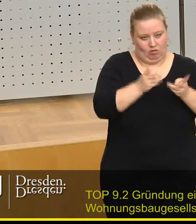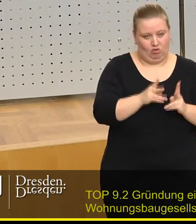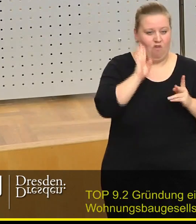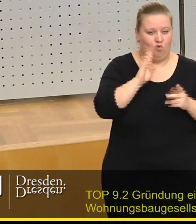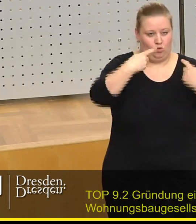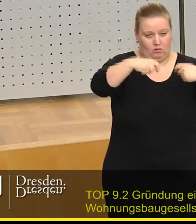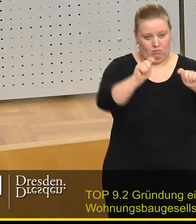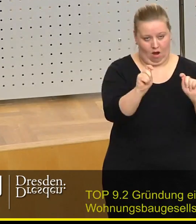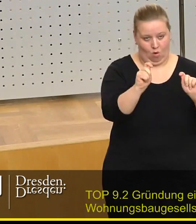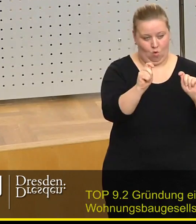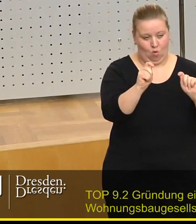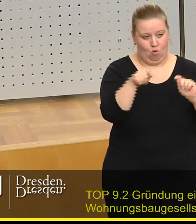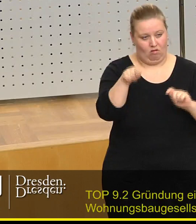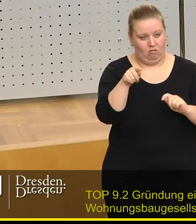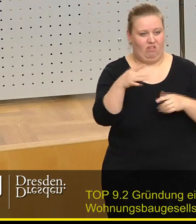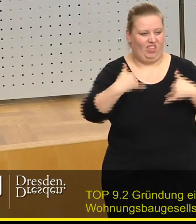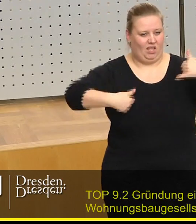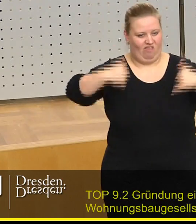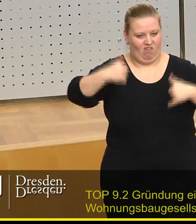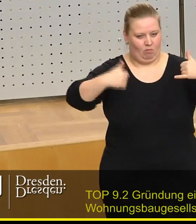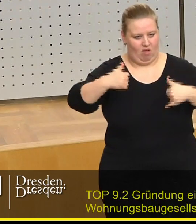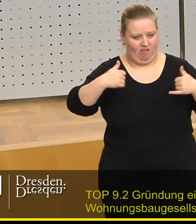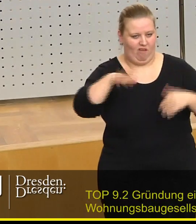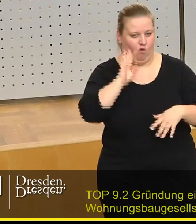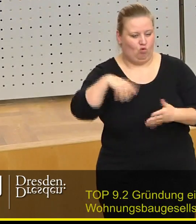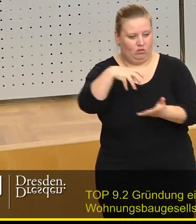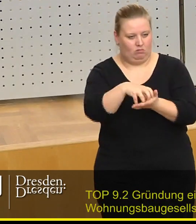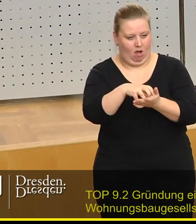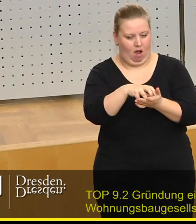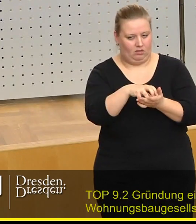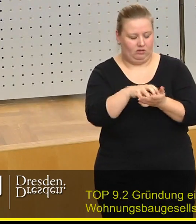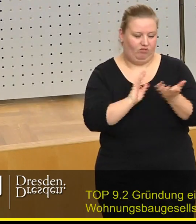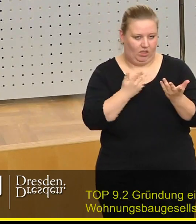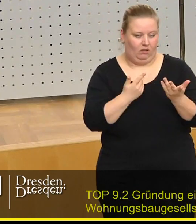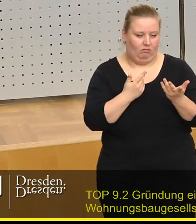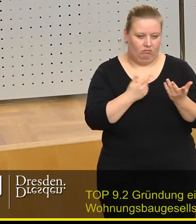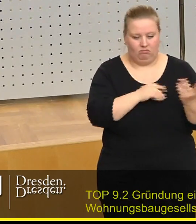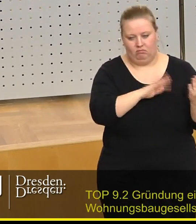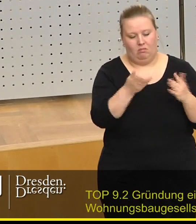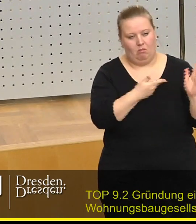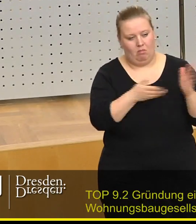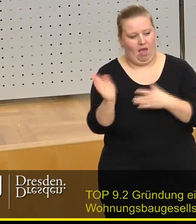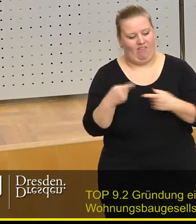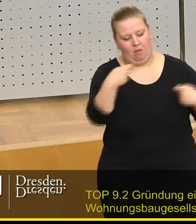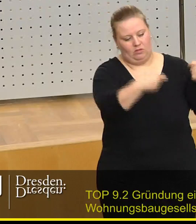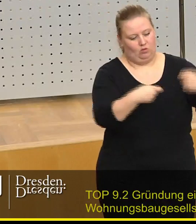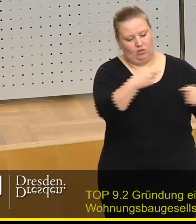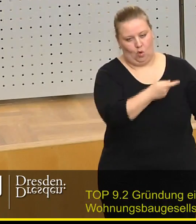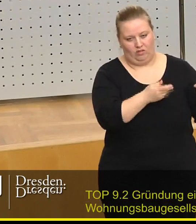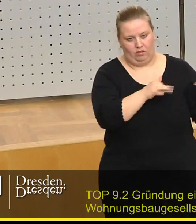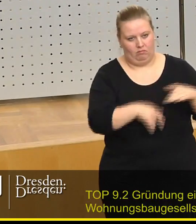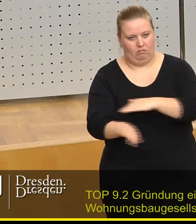Wohnungsbau darf den Wettbewerb auf dem Wohnungsmarkt zudem nicht durch übermäßige Quersubventionen unterlaufen.